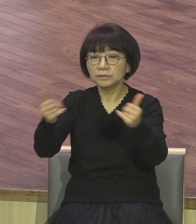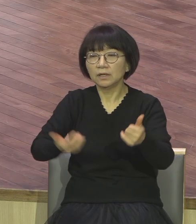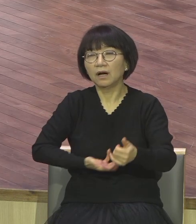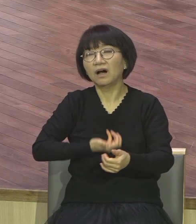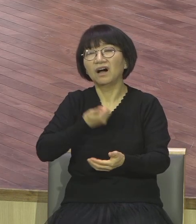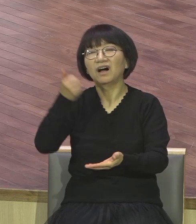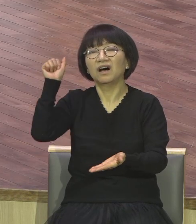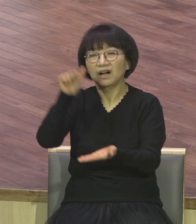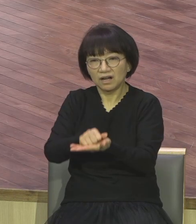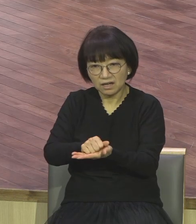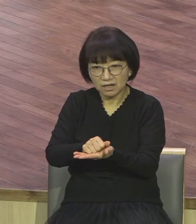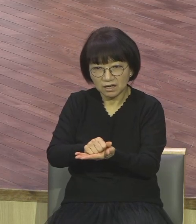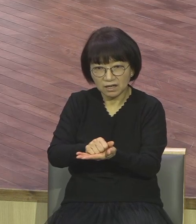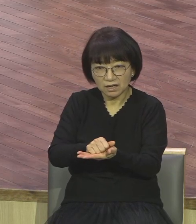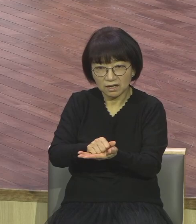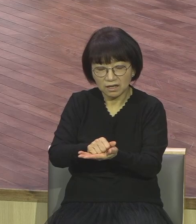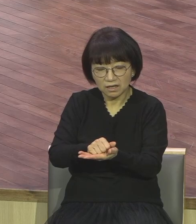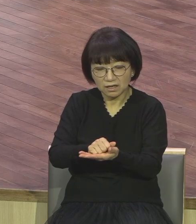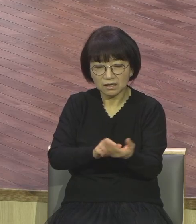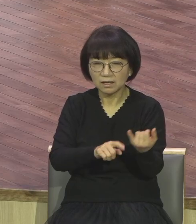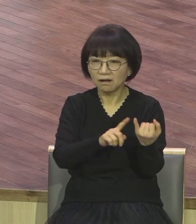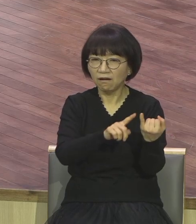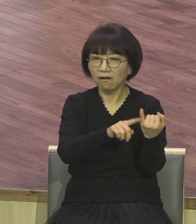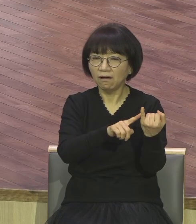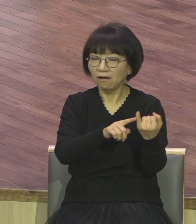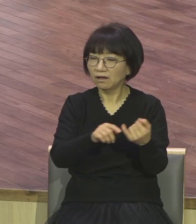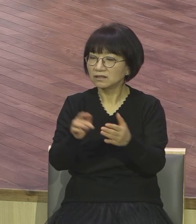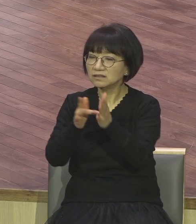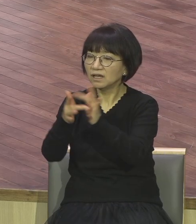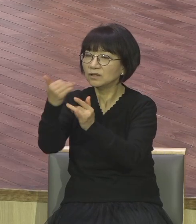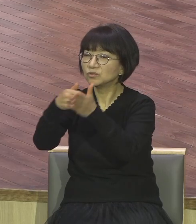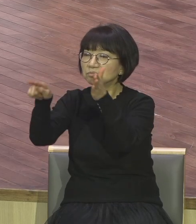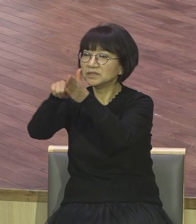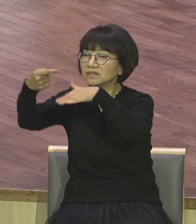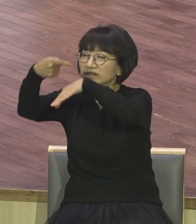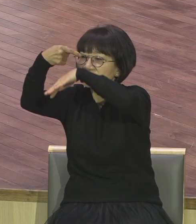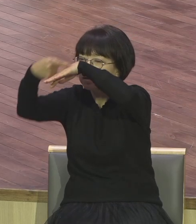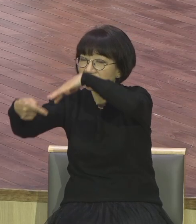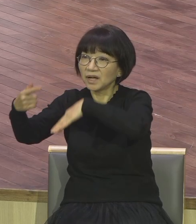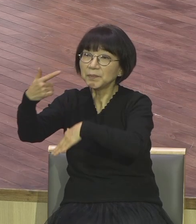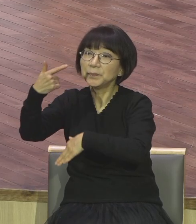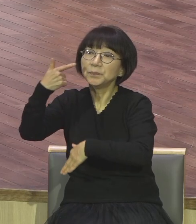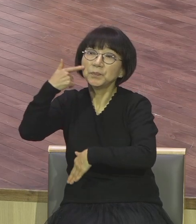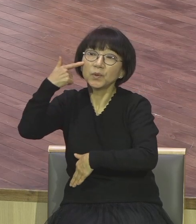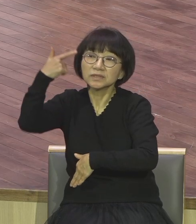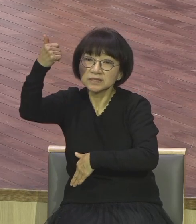독실할 그리처니 목사 감 목회자 감